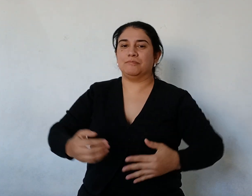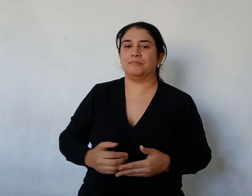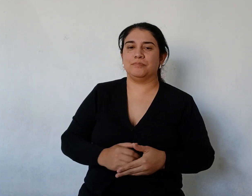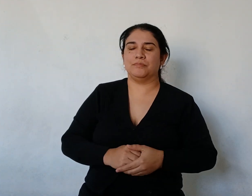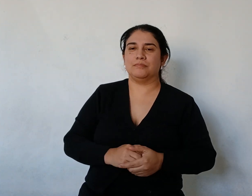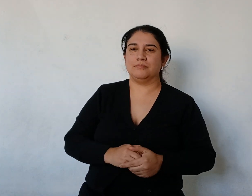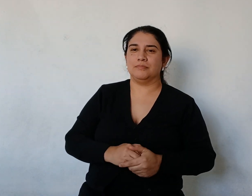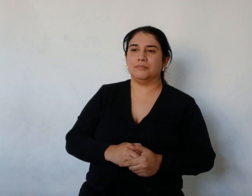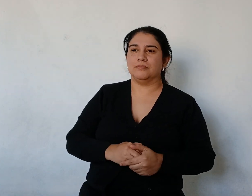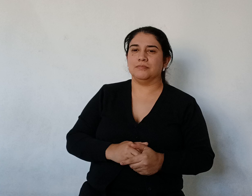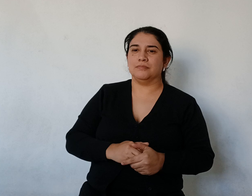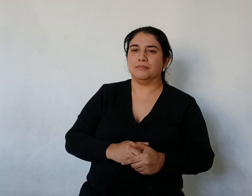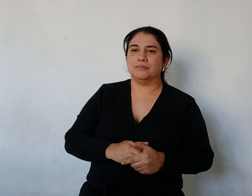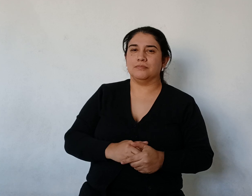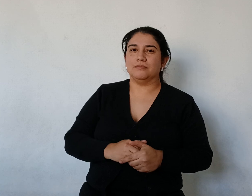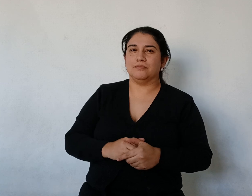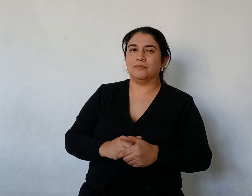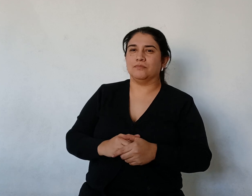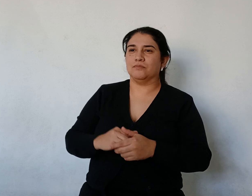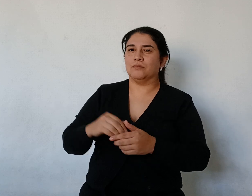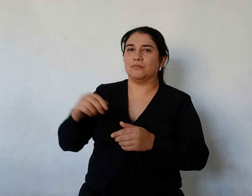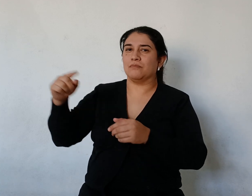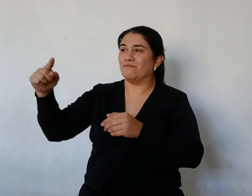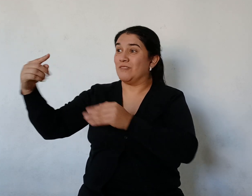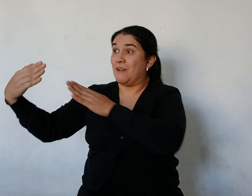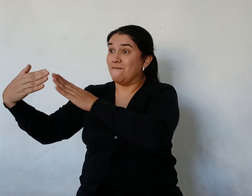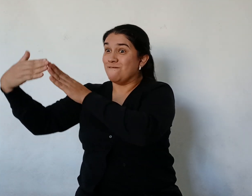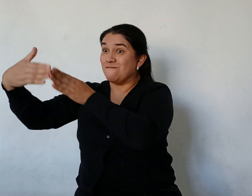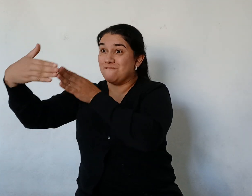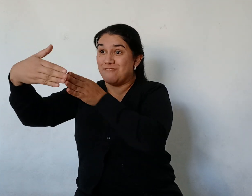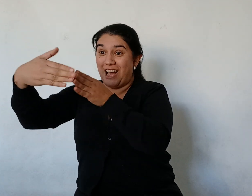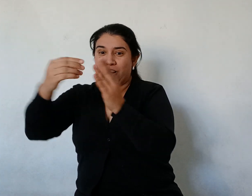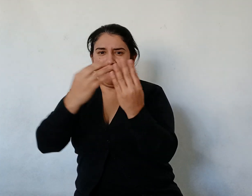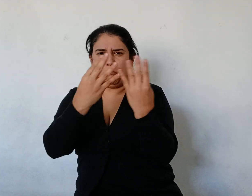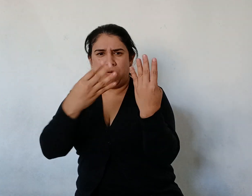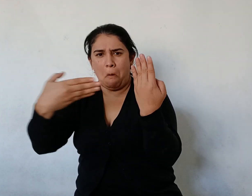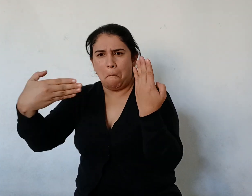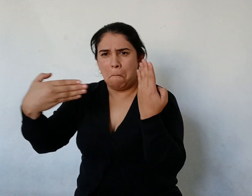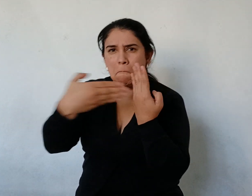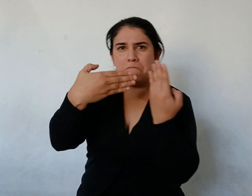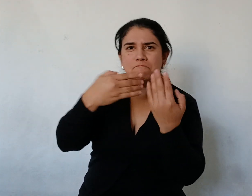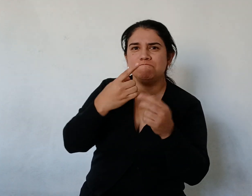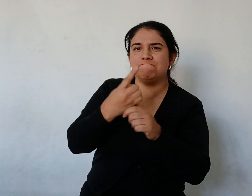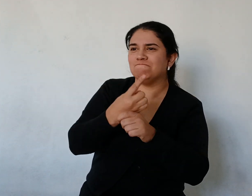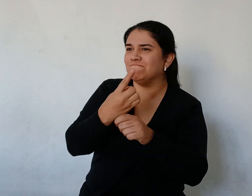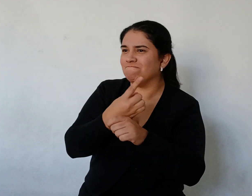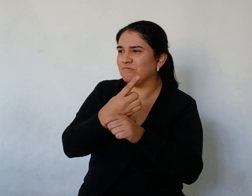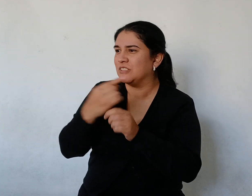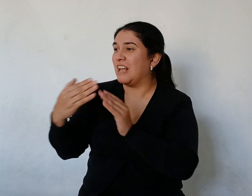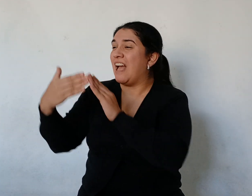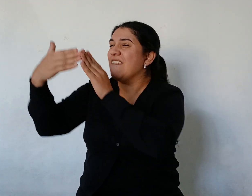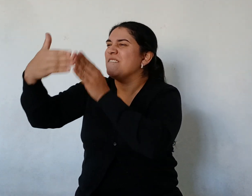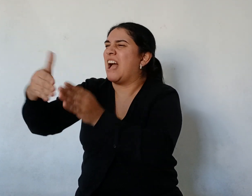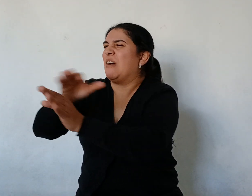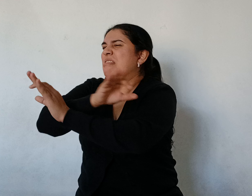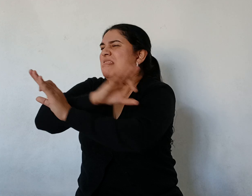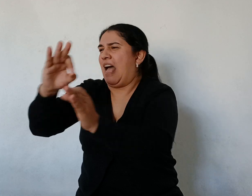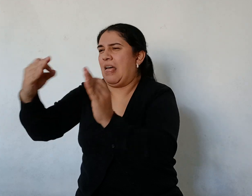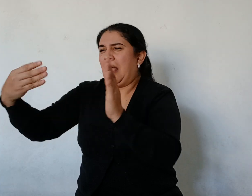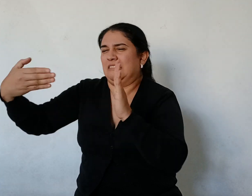Ningún buque podía pasar por allí Ni grande ni chico Estaban seguros de que nadie vendría a espantar los